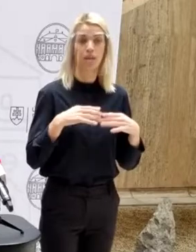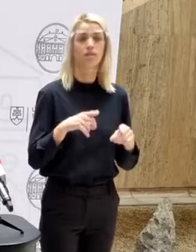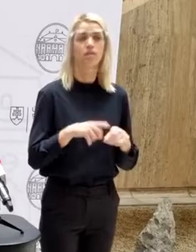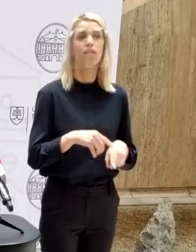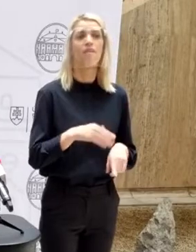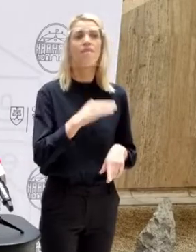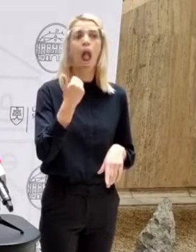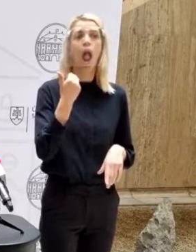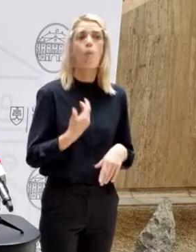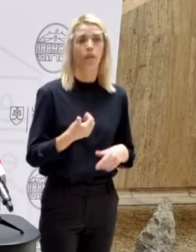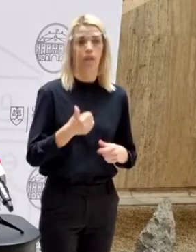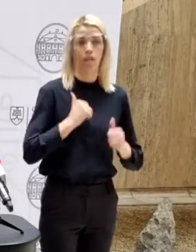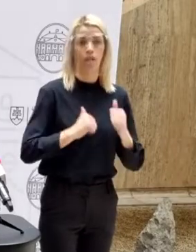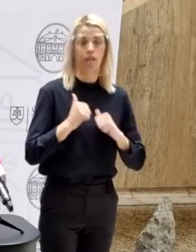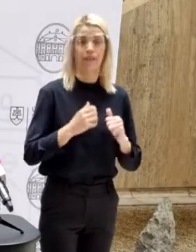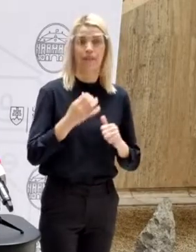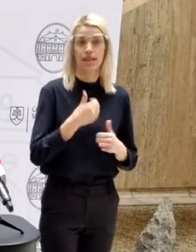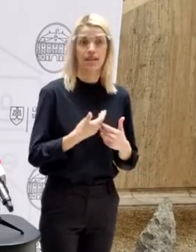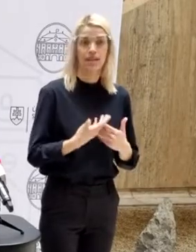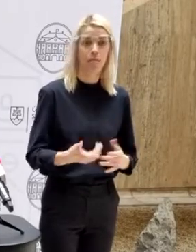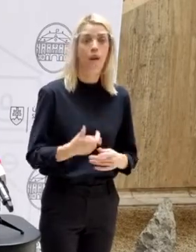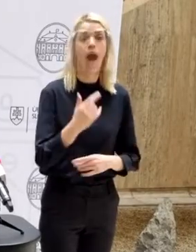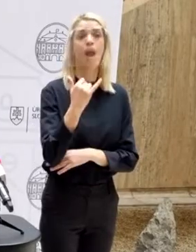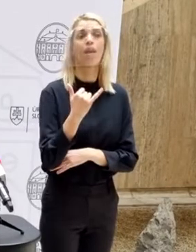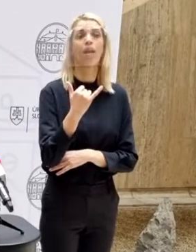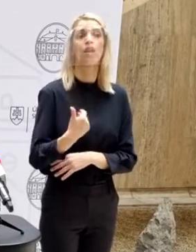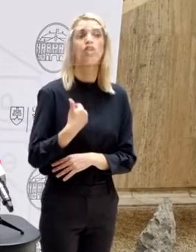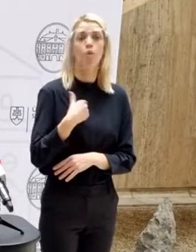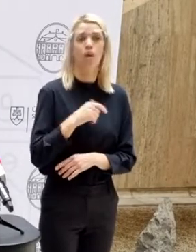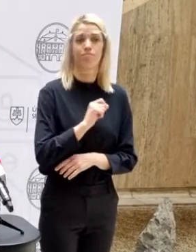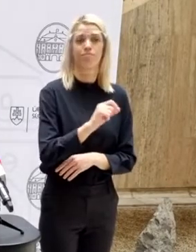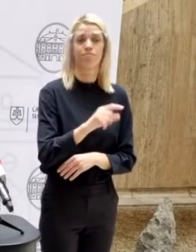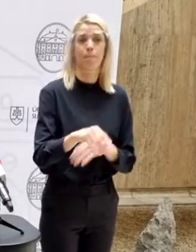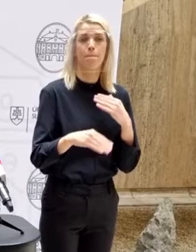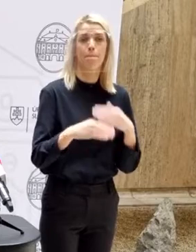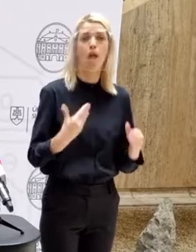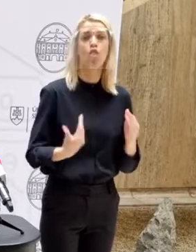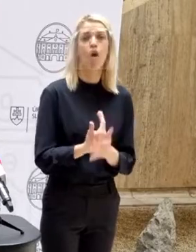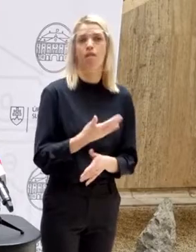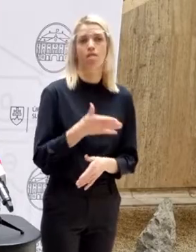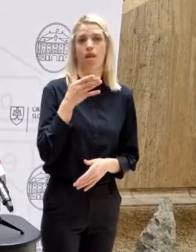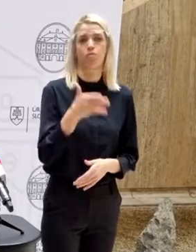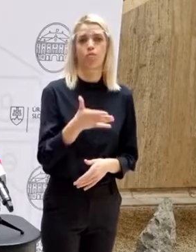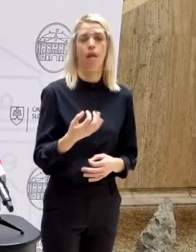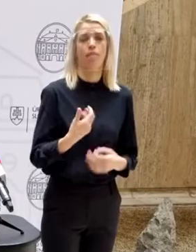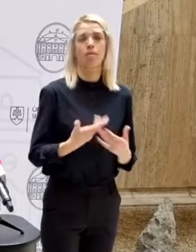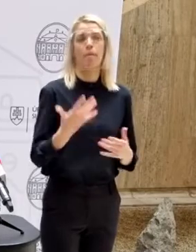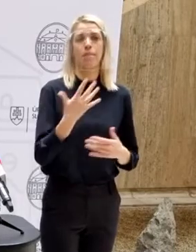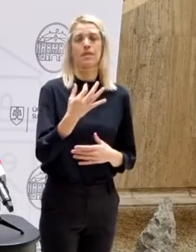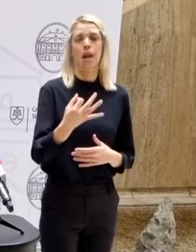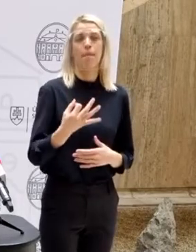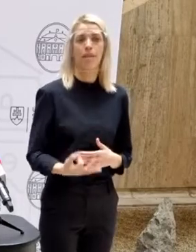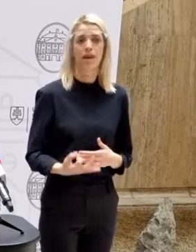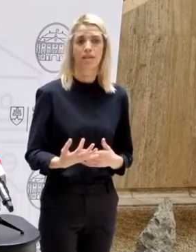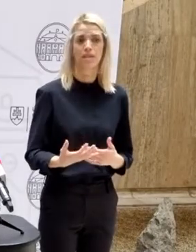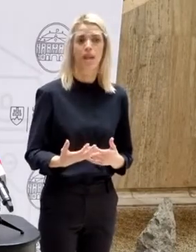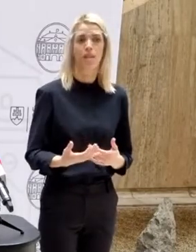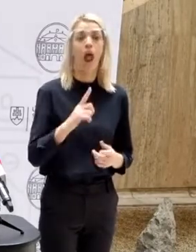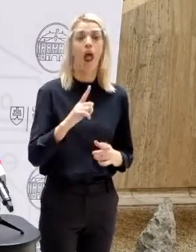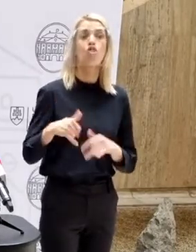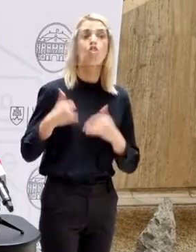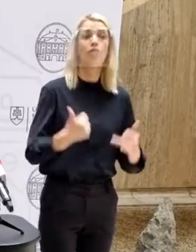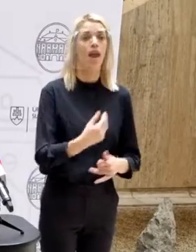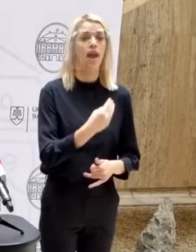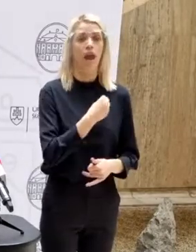že mnoho ľudí už nemalo tie testy, ale riaditeľi a škôl posielajú maily s tým, že teda nové nedostanú, lebo nemáme 50%, čo doteraz komunikované